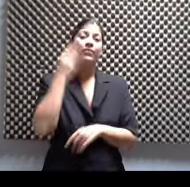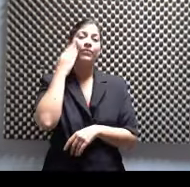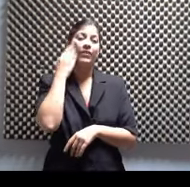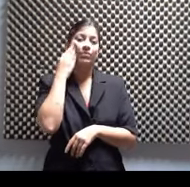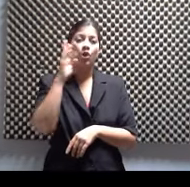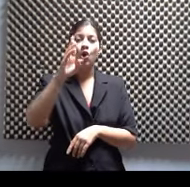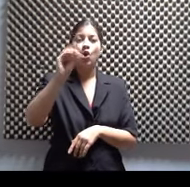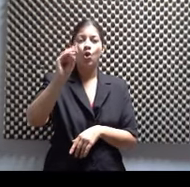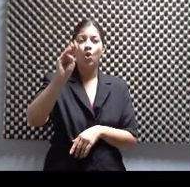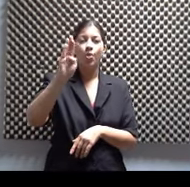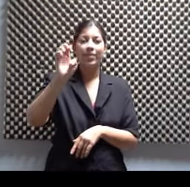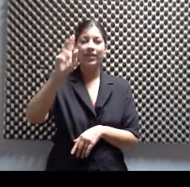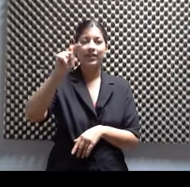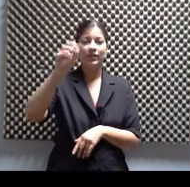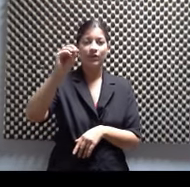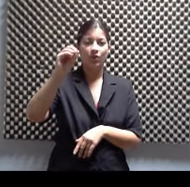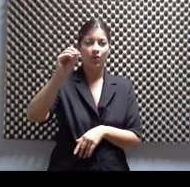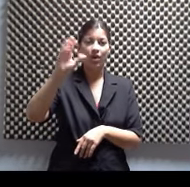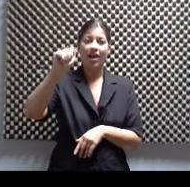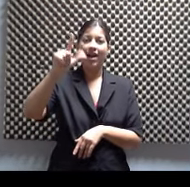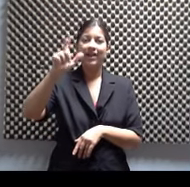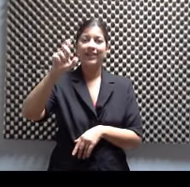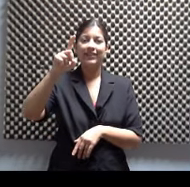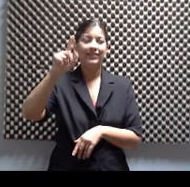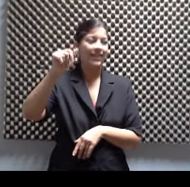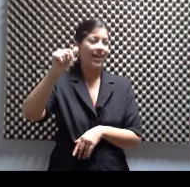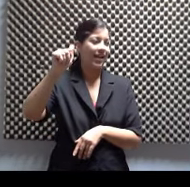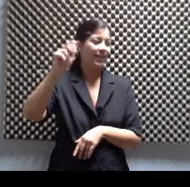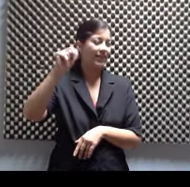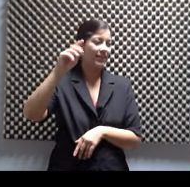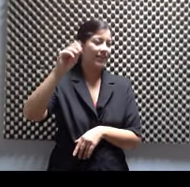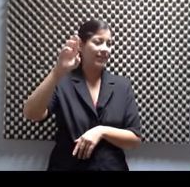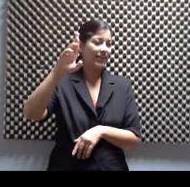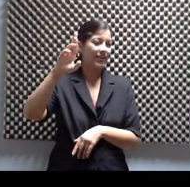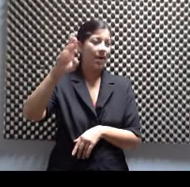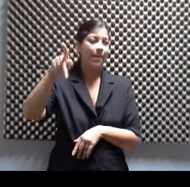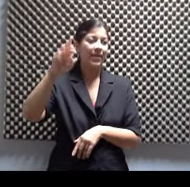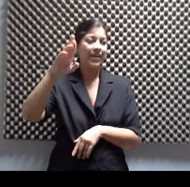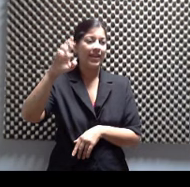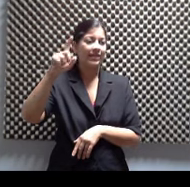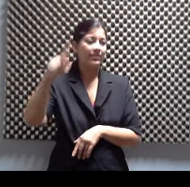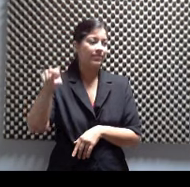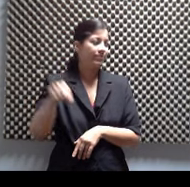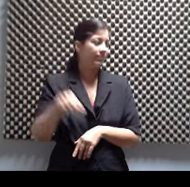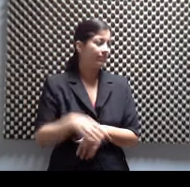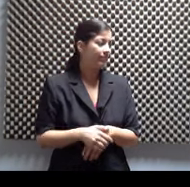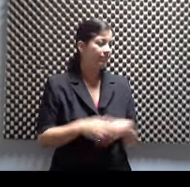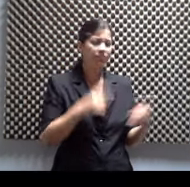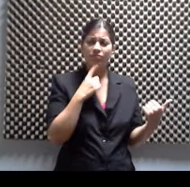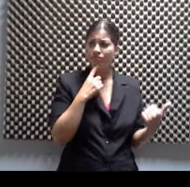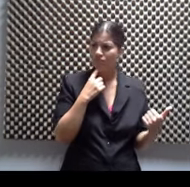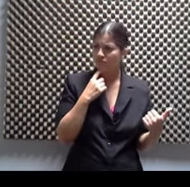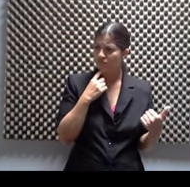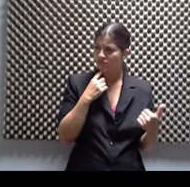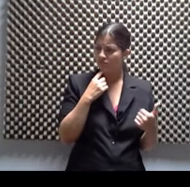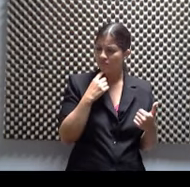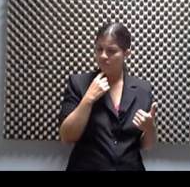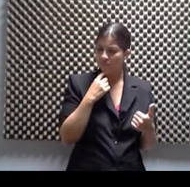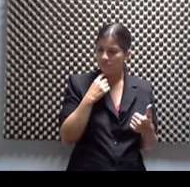Pérez. ¿En Facebook, ah? En Facebook. Ahí está. ¿Es una página, es un fanpage o una página personal? Tengo una figura